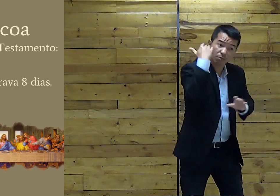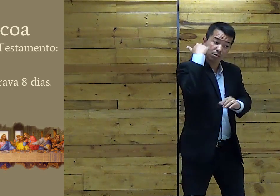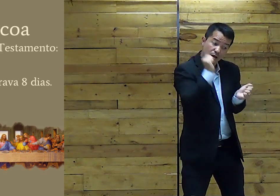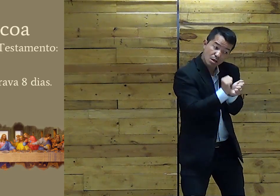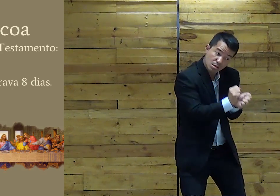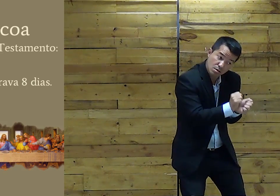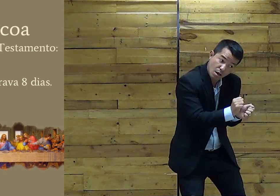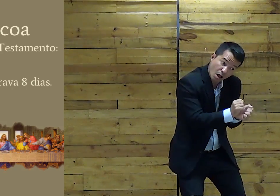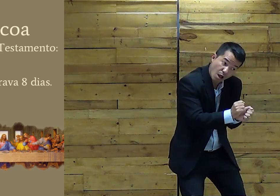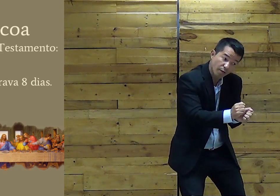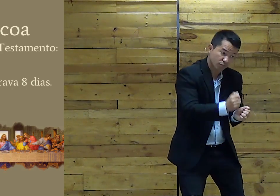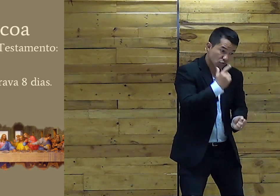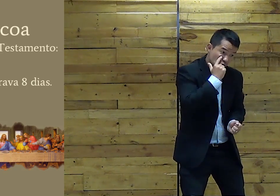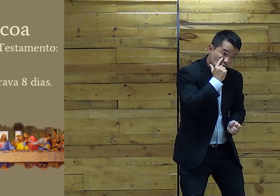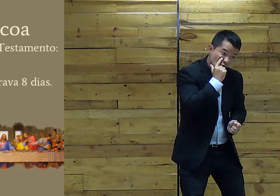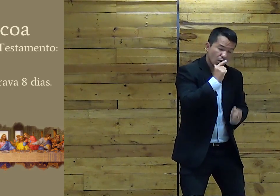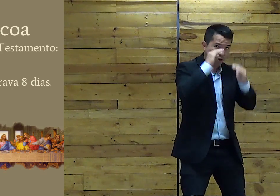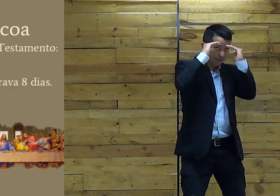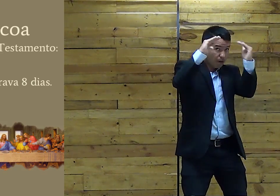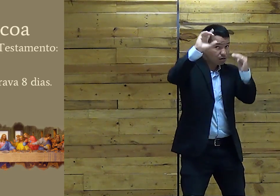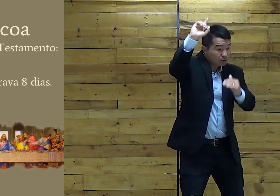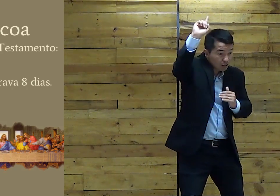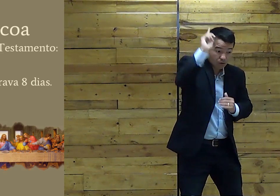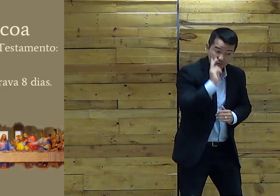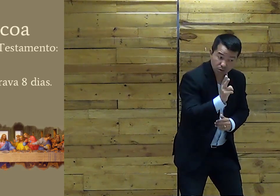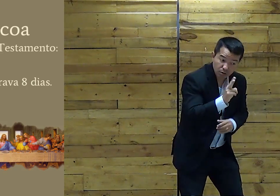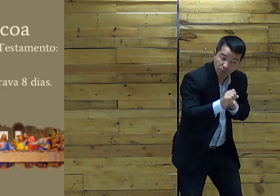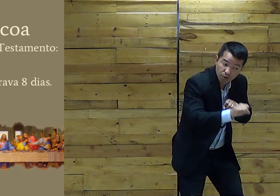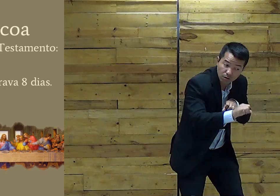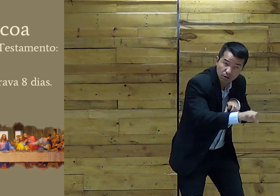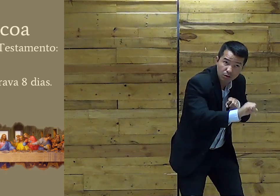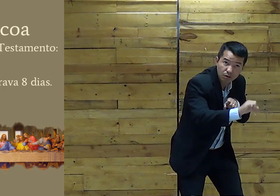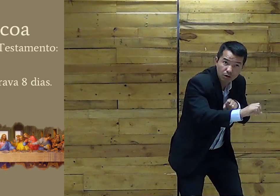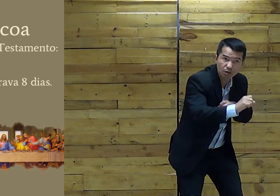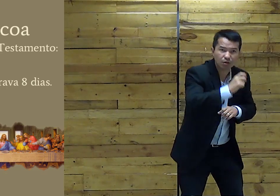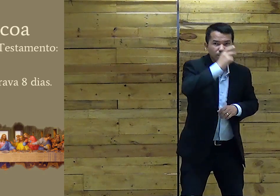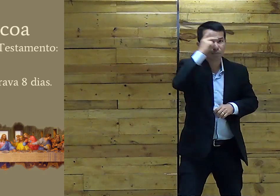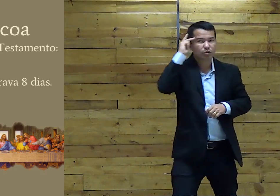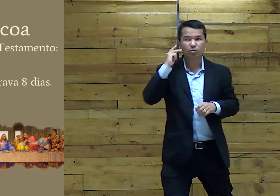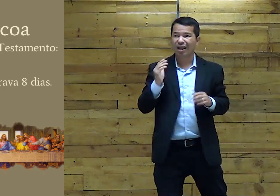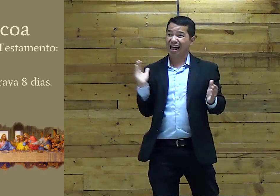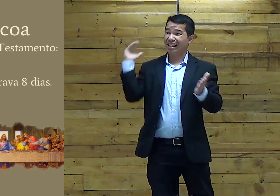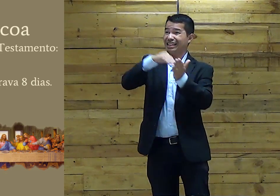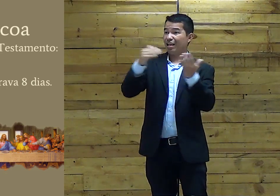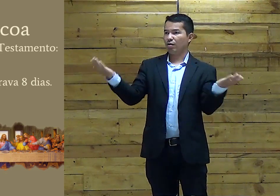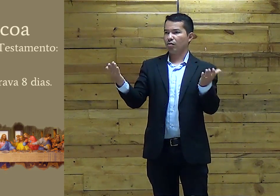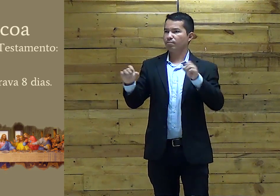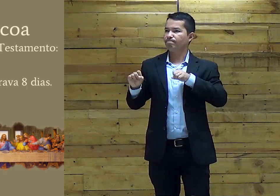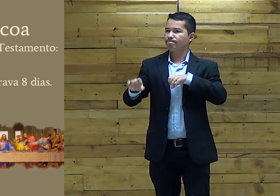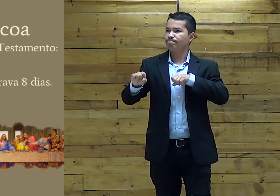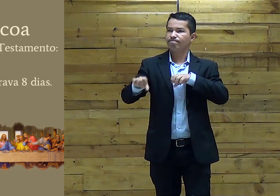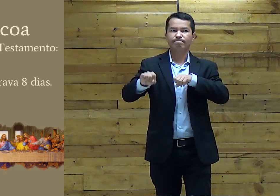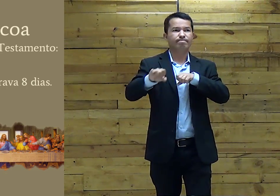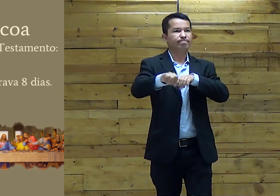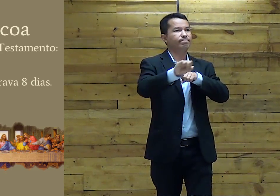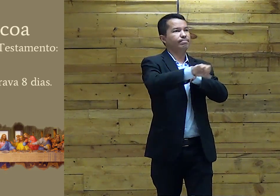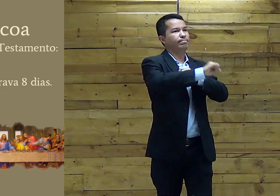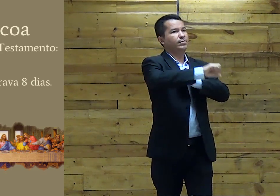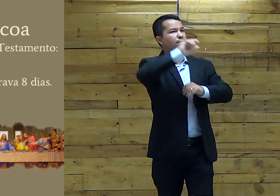respeito Do que significava Aquela liberdade Que eles conseguiram E passavam isso E até hoje Eles